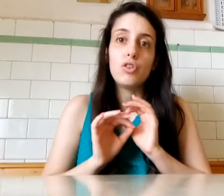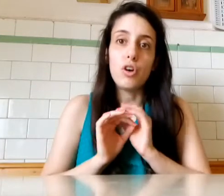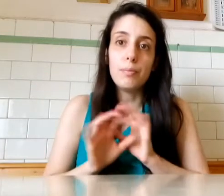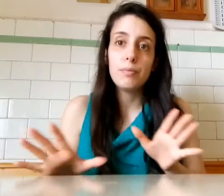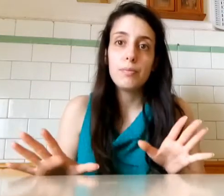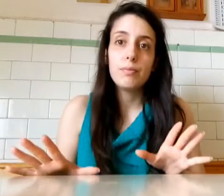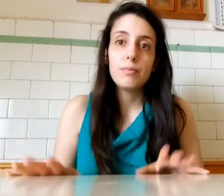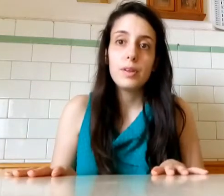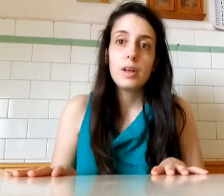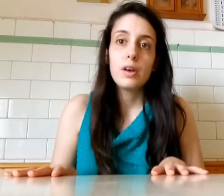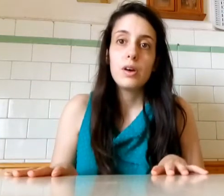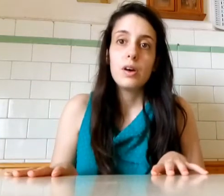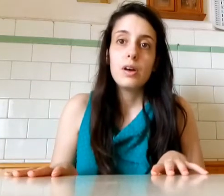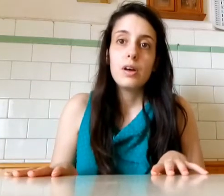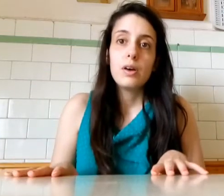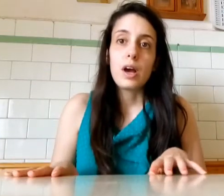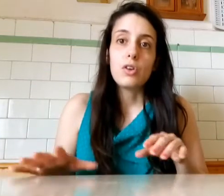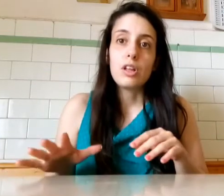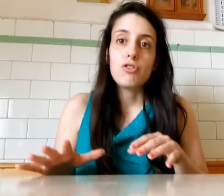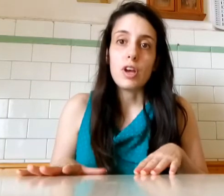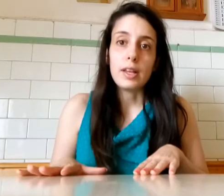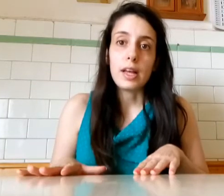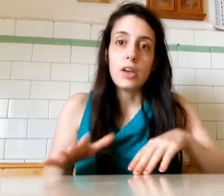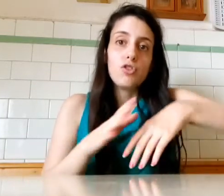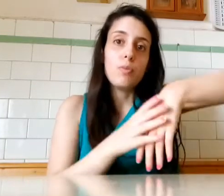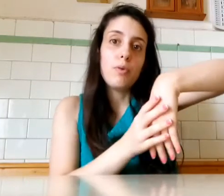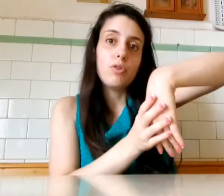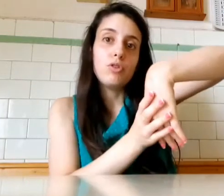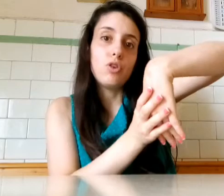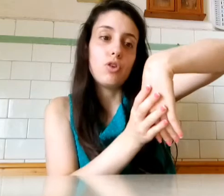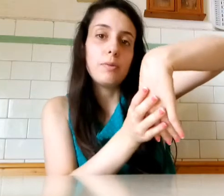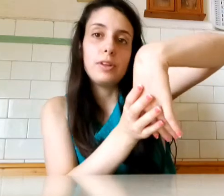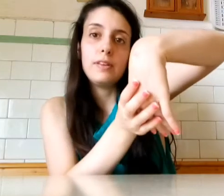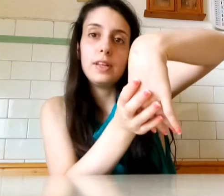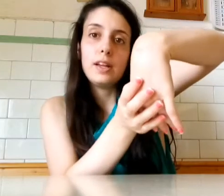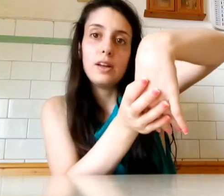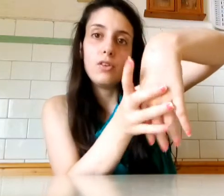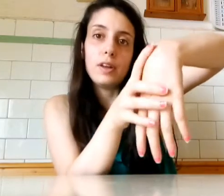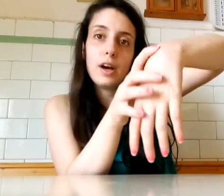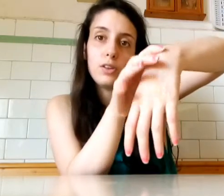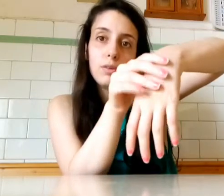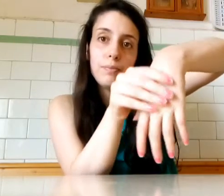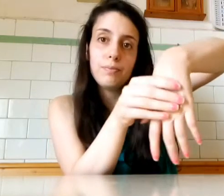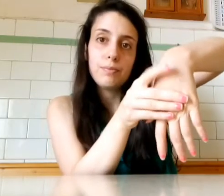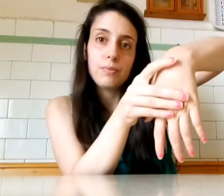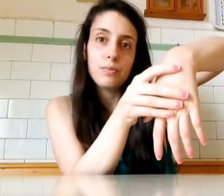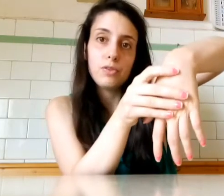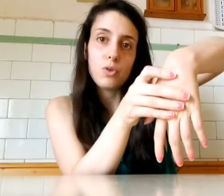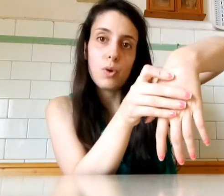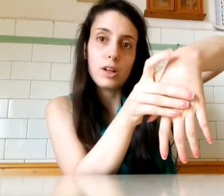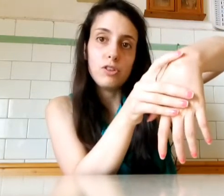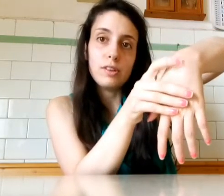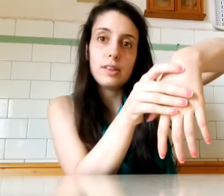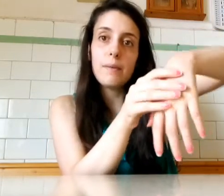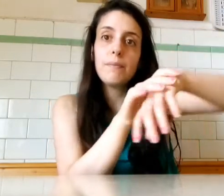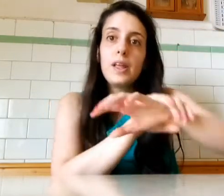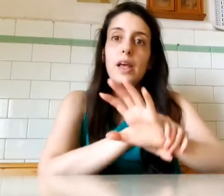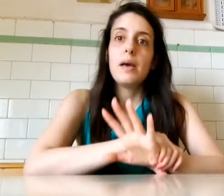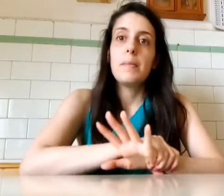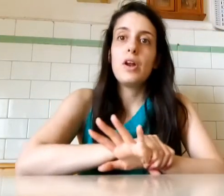so Una cosa è certa Che io ho il polso Come potete vedere Rovinato Ho qua la ciste Però